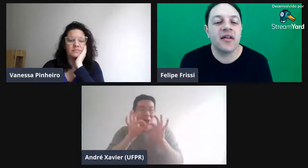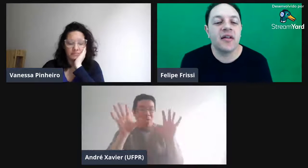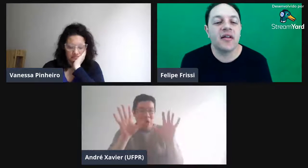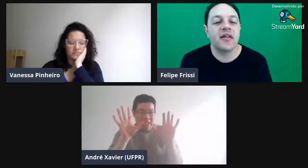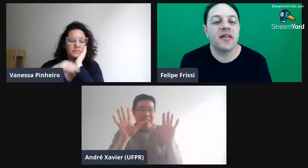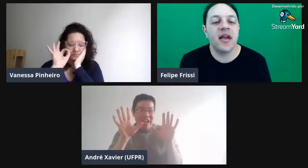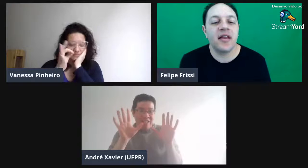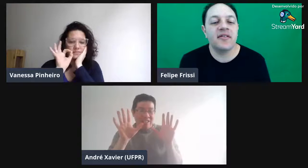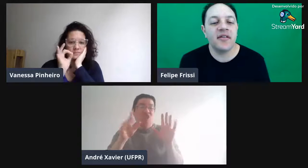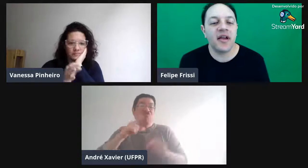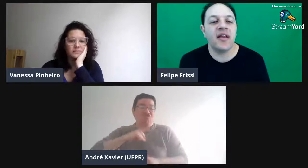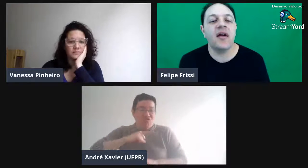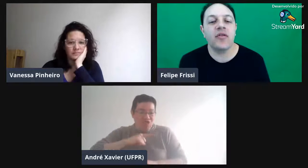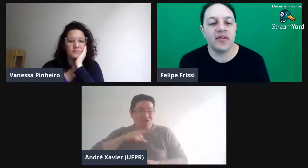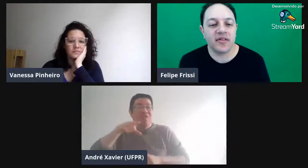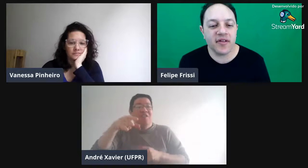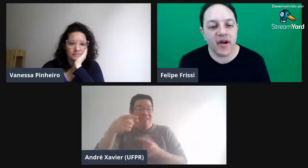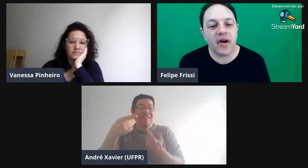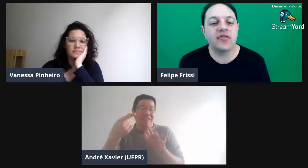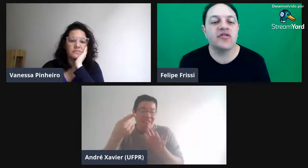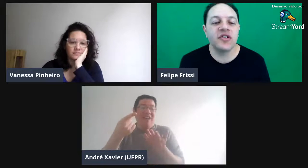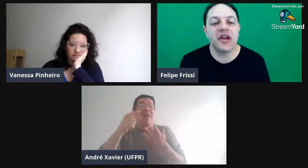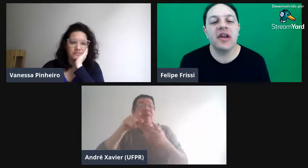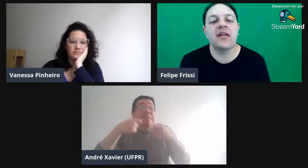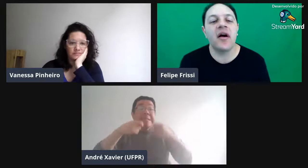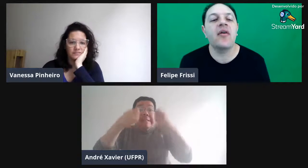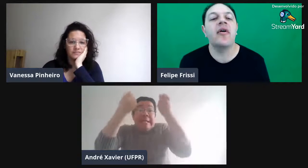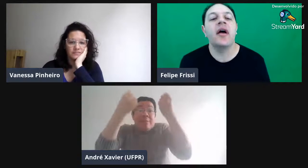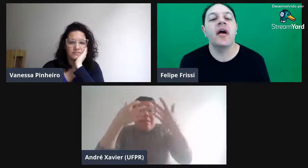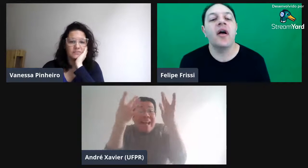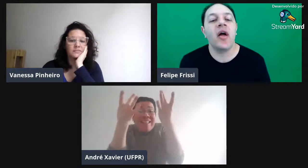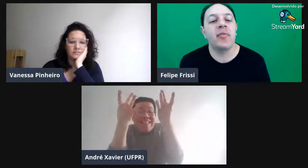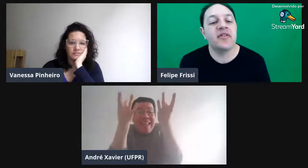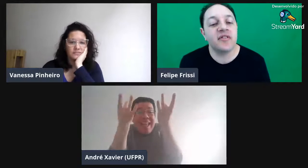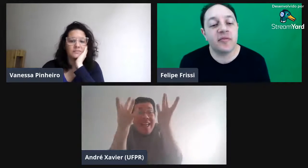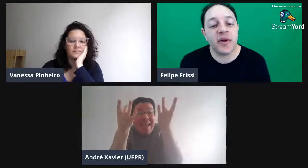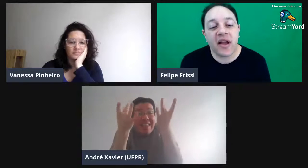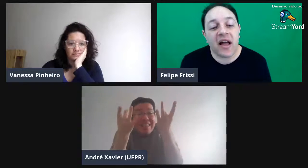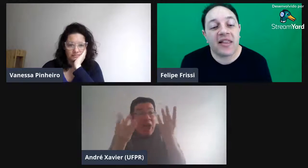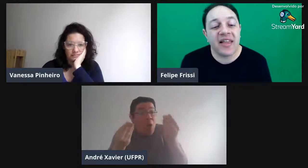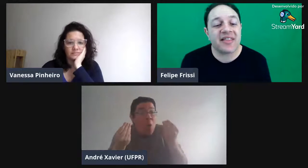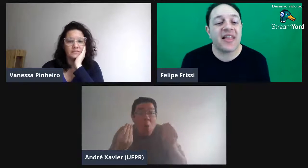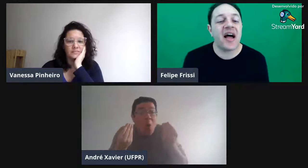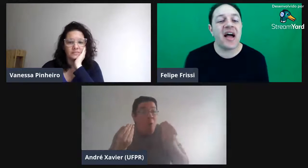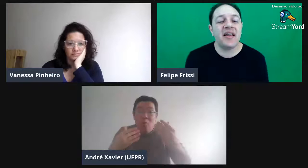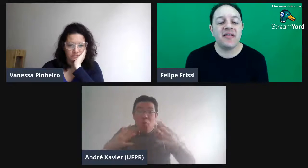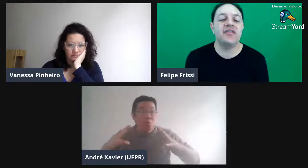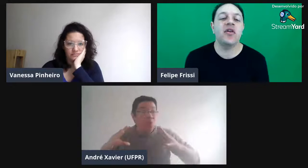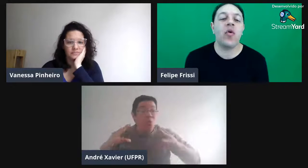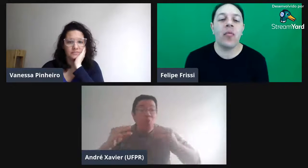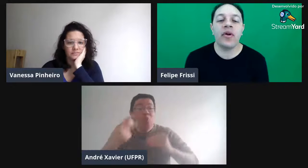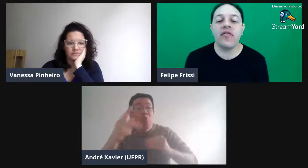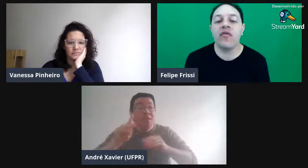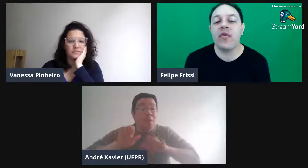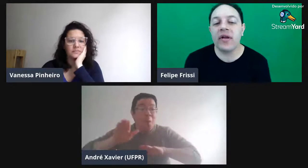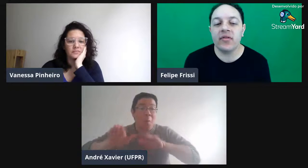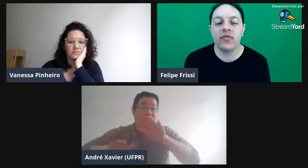Tinha TLC, né? Autorização, tinha e tal. Precisa explicar detalhes de como que foi todo